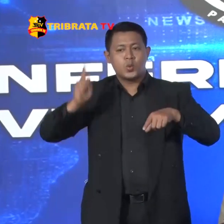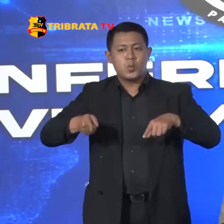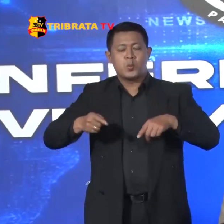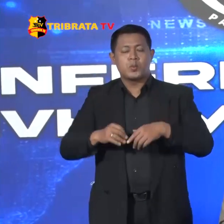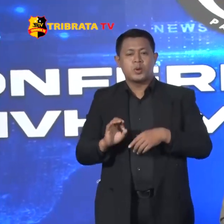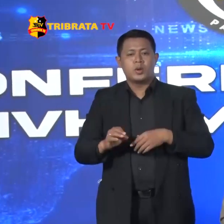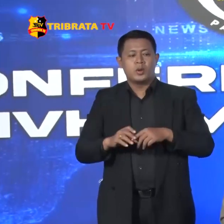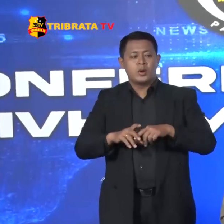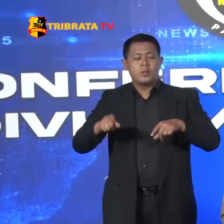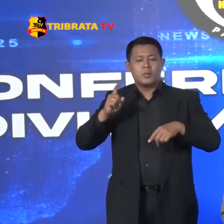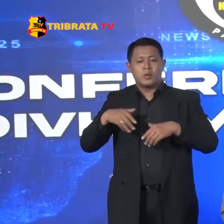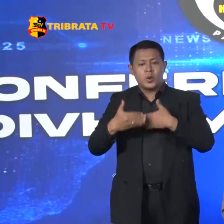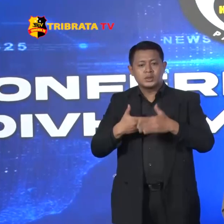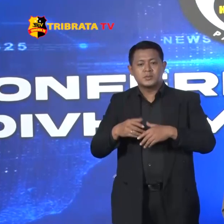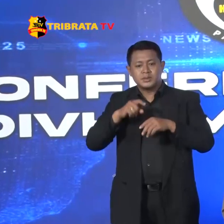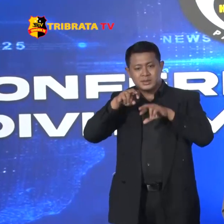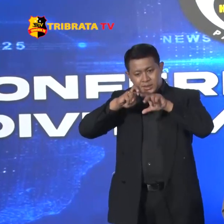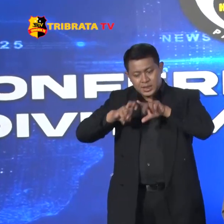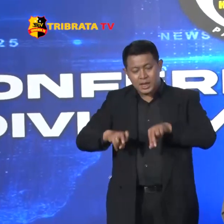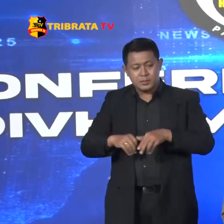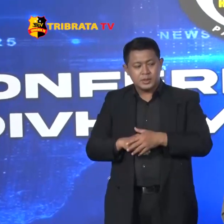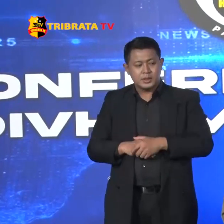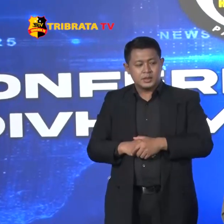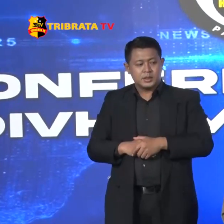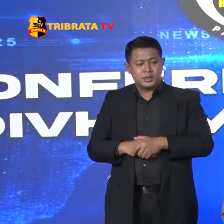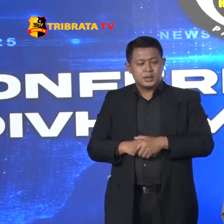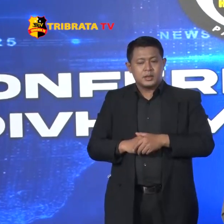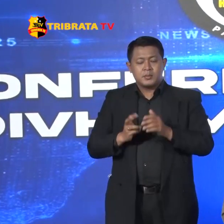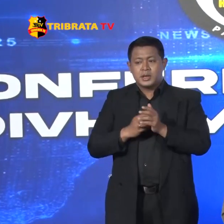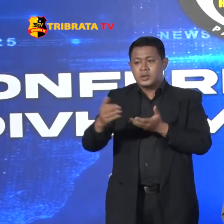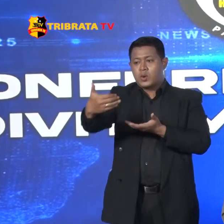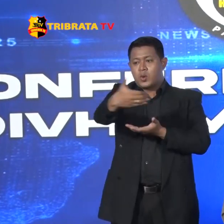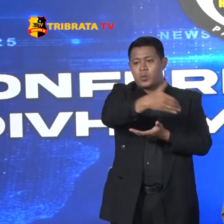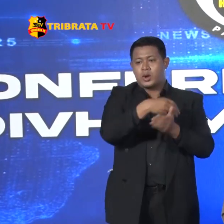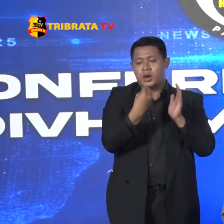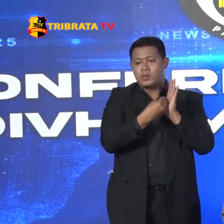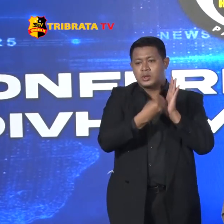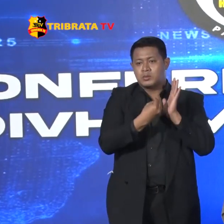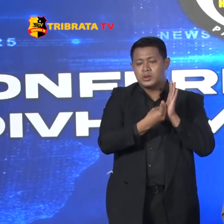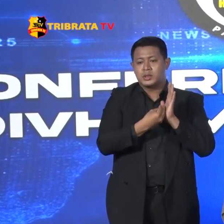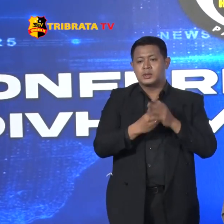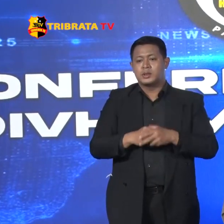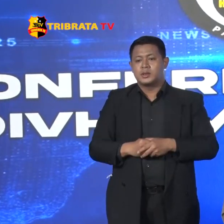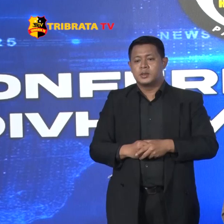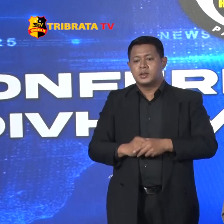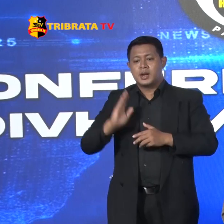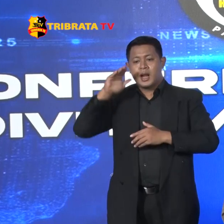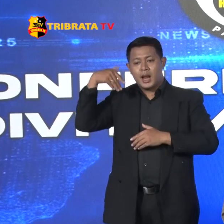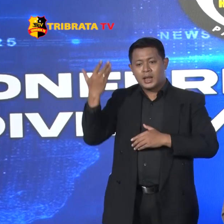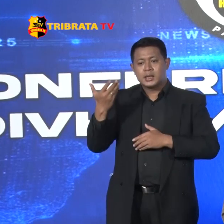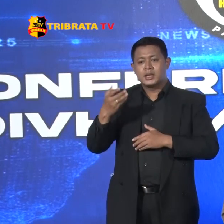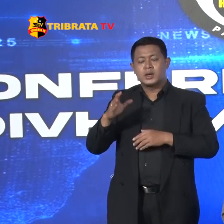Proses Tersebut Masih Didalami Terus Ya Masih Mengumpulkan Bukti-bukti Ya Nanti Kalau